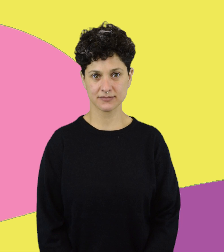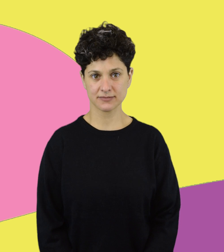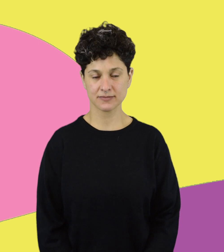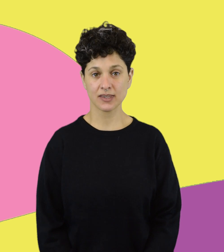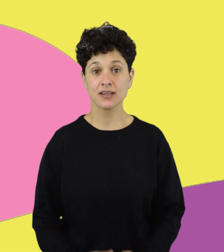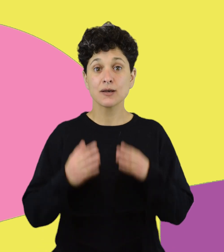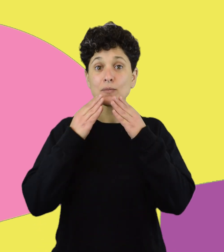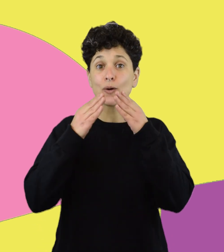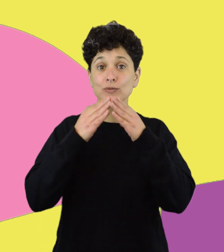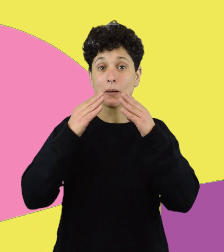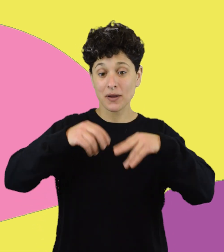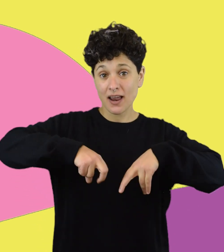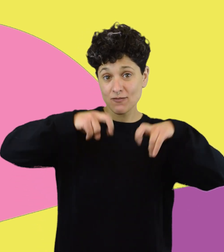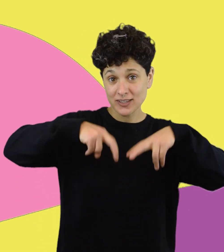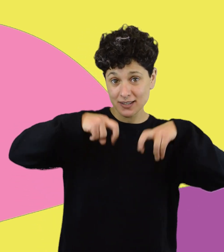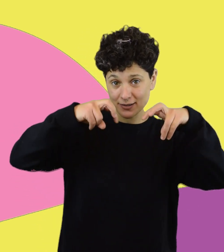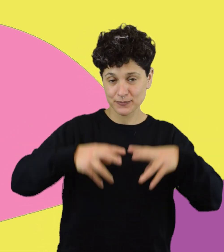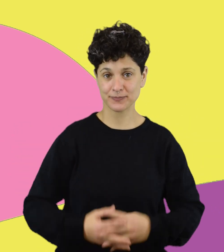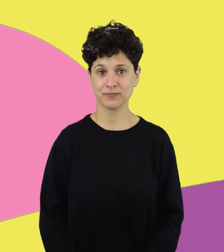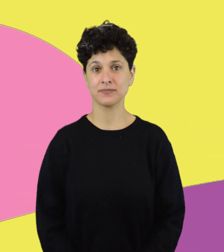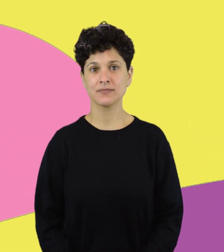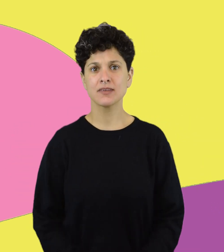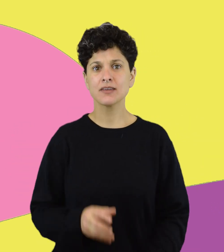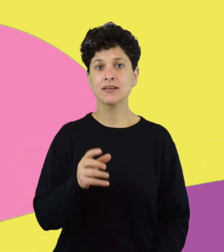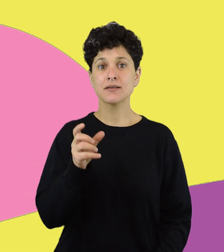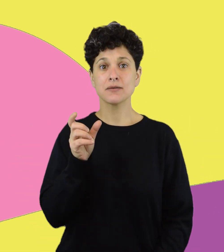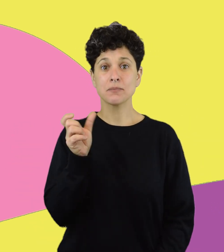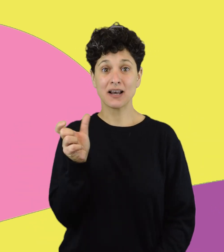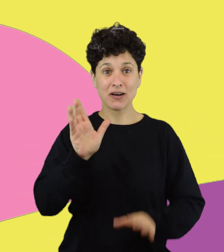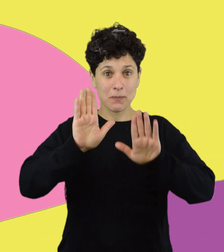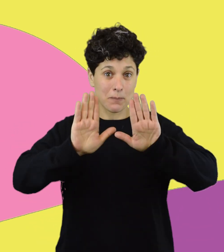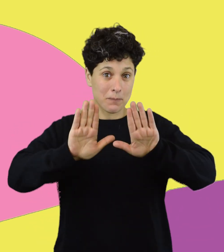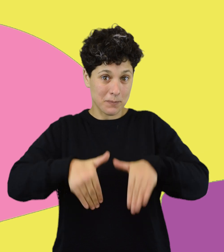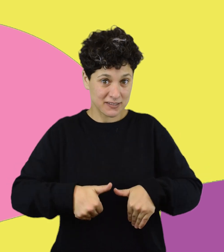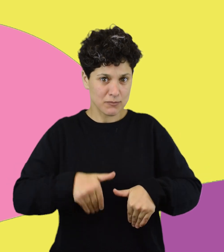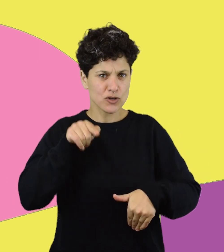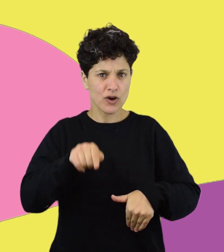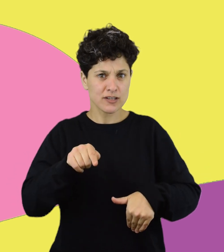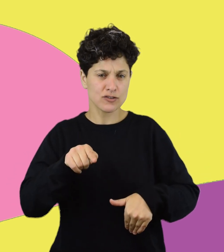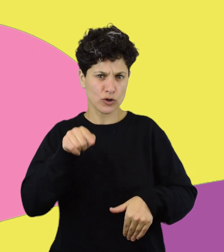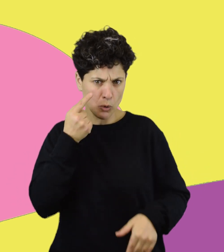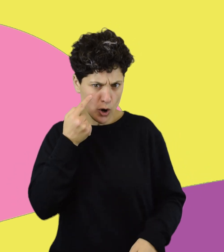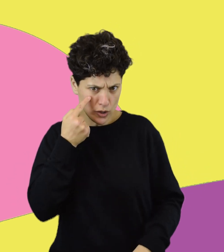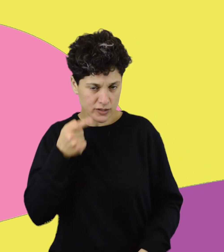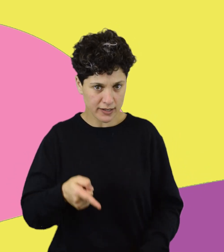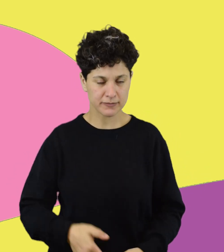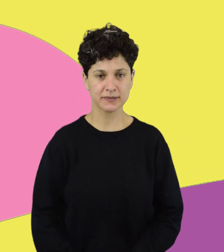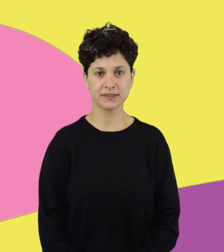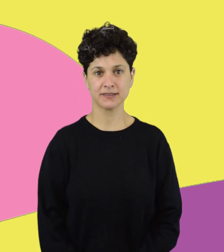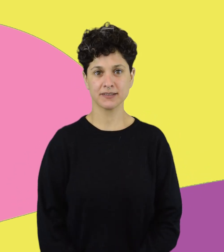Preguntas para investigar. ¿La palabra patrimonio forma parte de tu vocabulario? Investiga sus posibles acepciones.